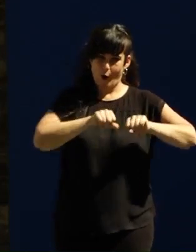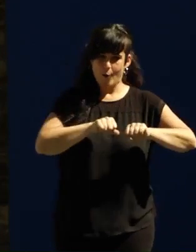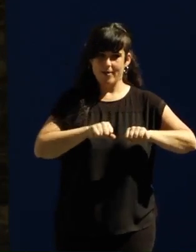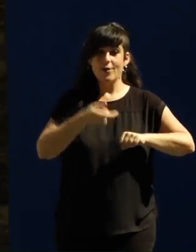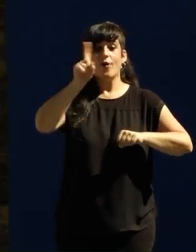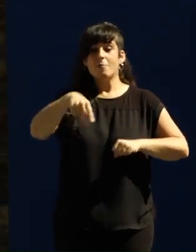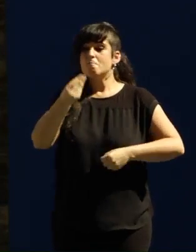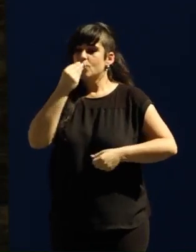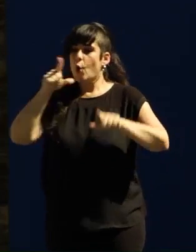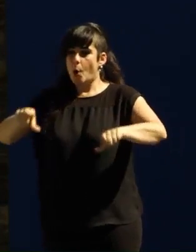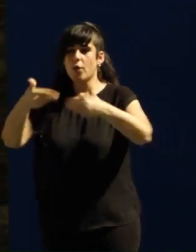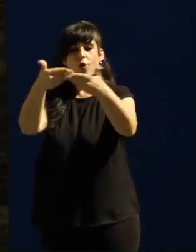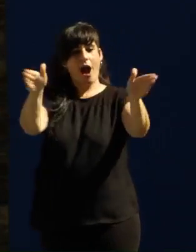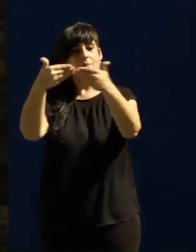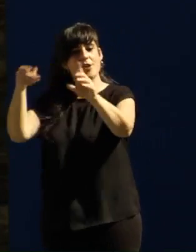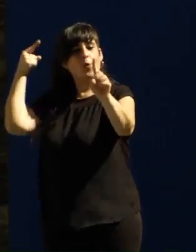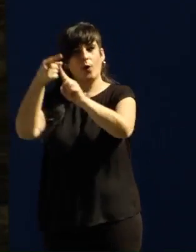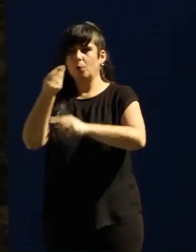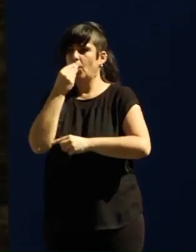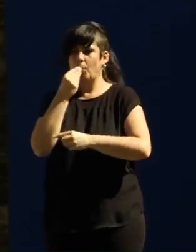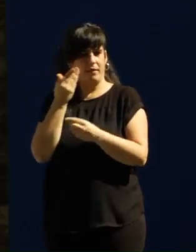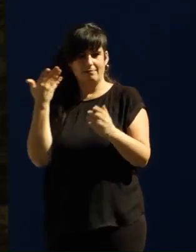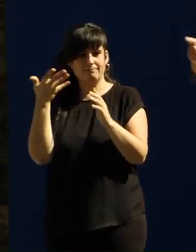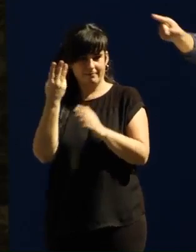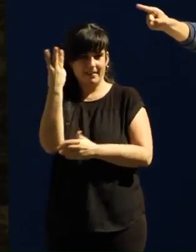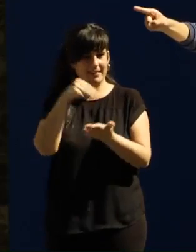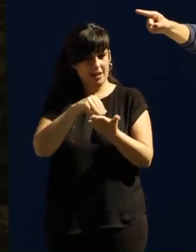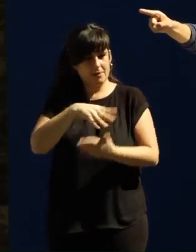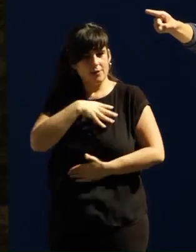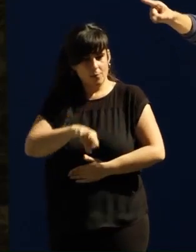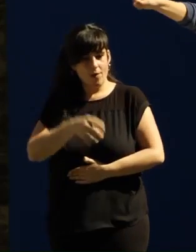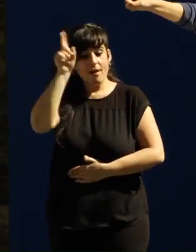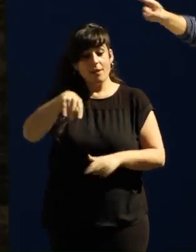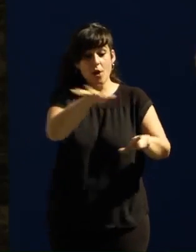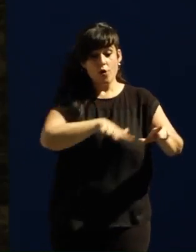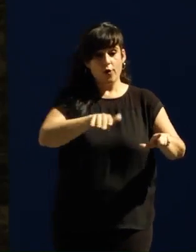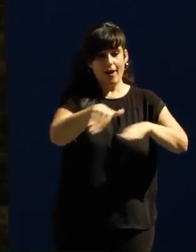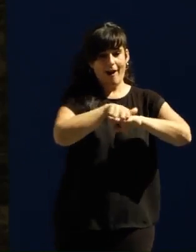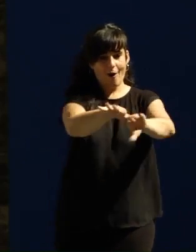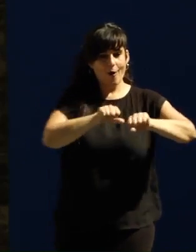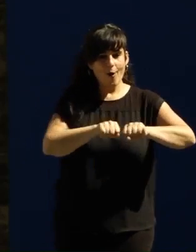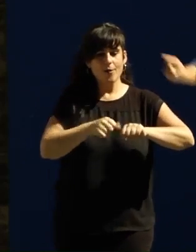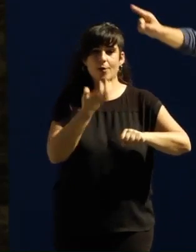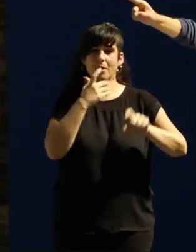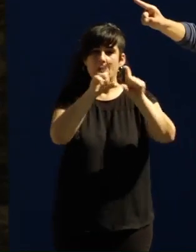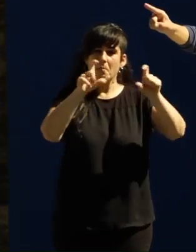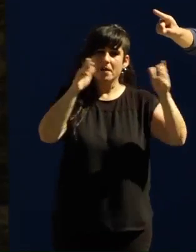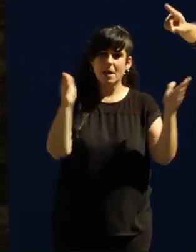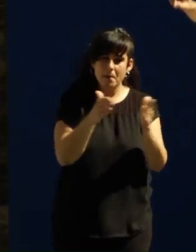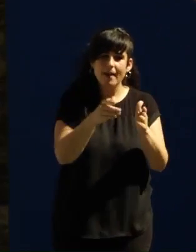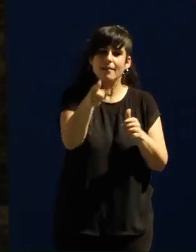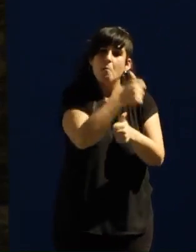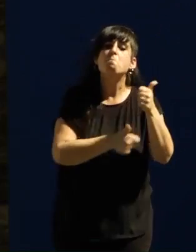se quede sin tres comidas al día. Allí donde gobernamos, cuando se tiene que hacer política económica, se piensa en la pequeña empresa que crea empleo y en los